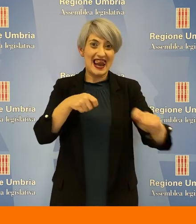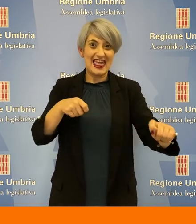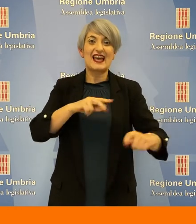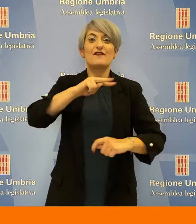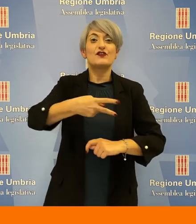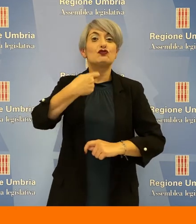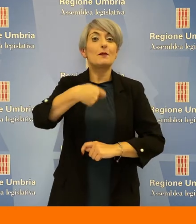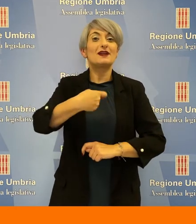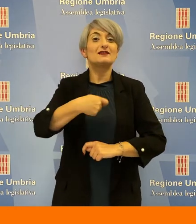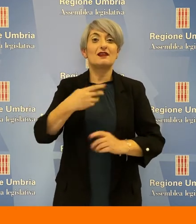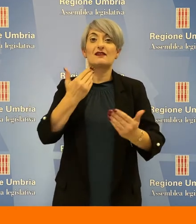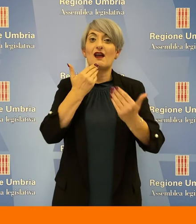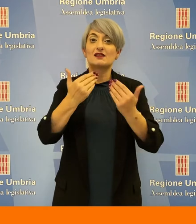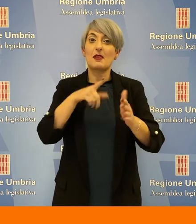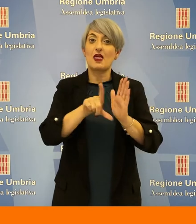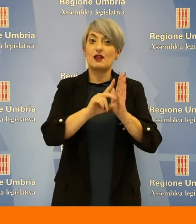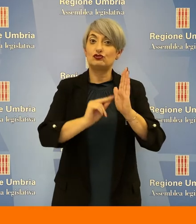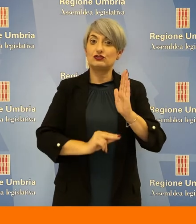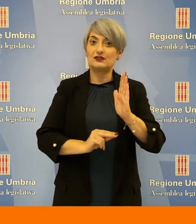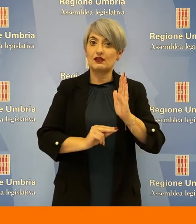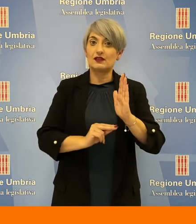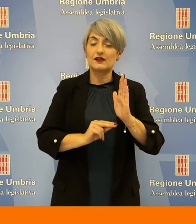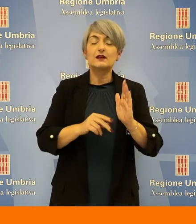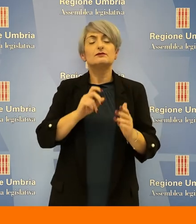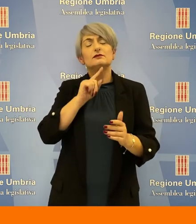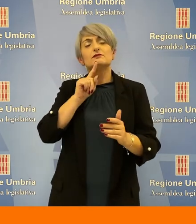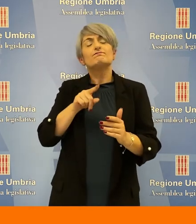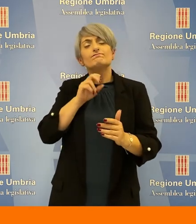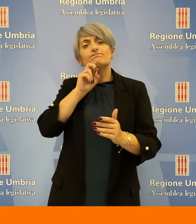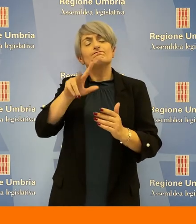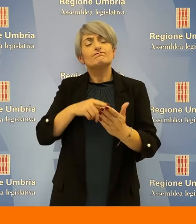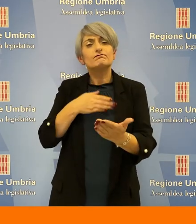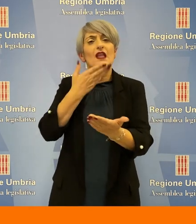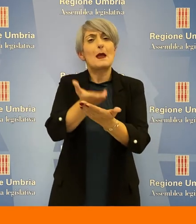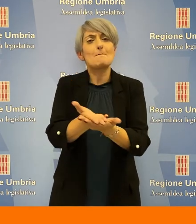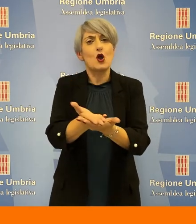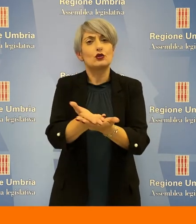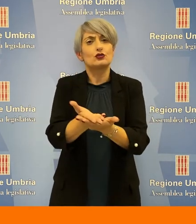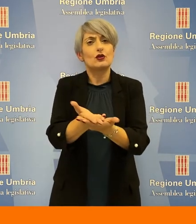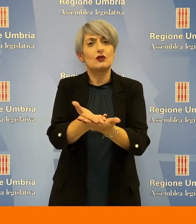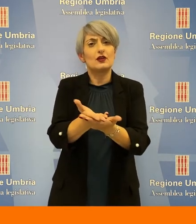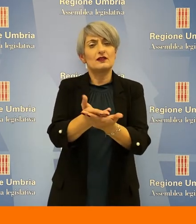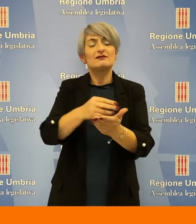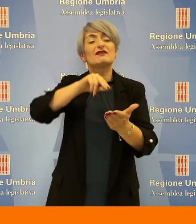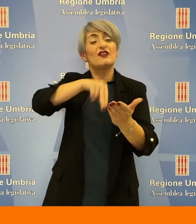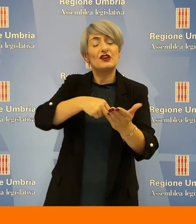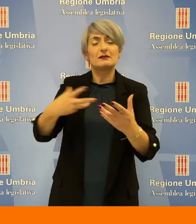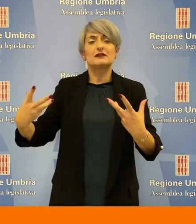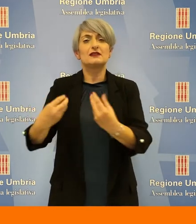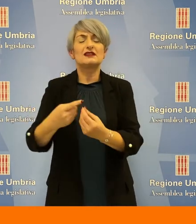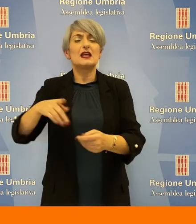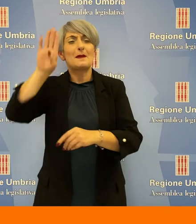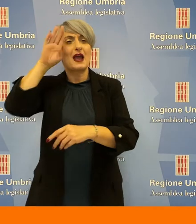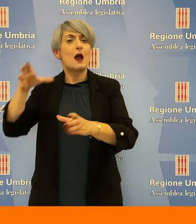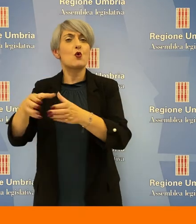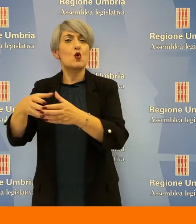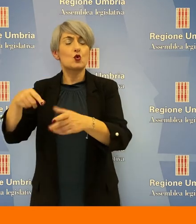vicepresidente dell'Assemblea Legislativa, annuncia la presentazione di una mozione, firmata insieme alla capogruppo del partito